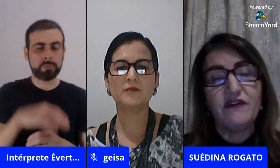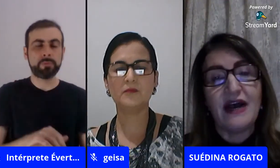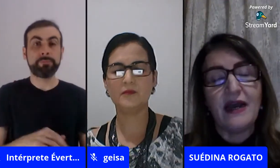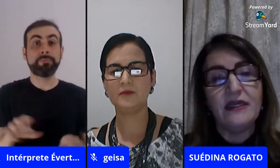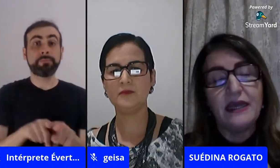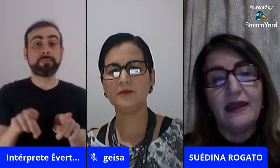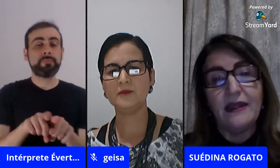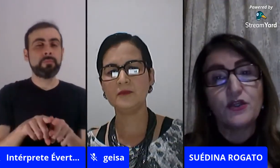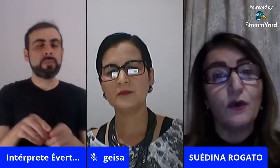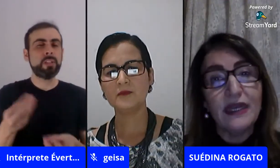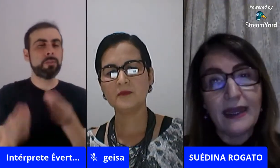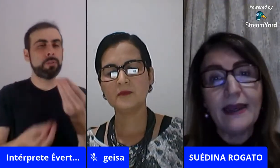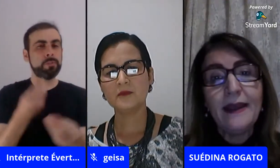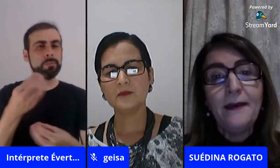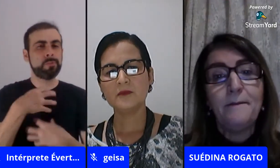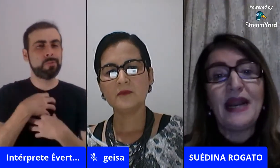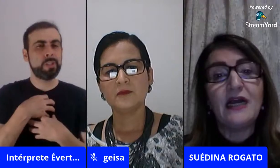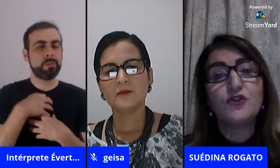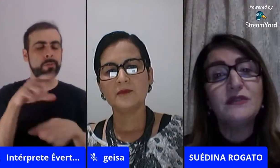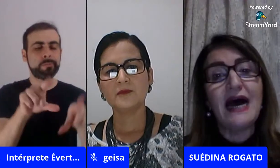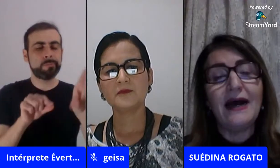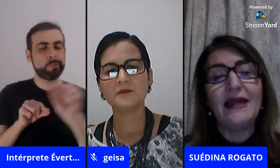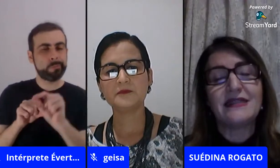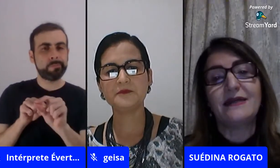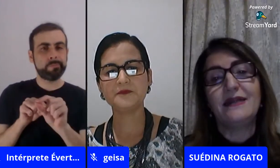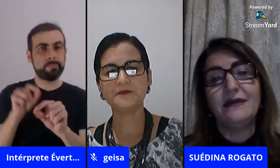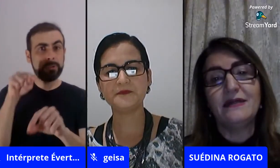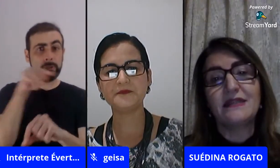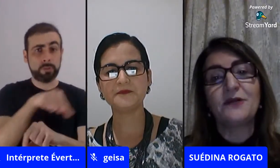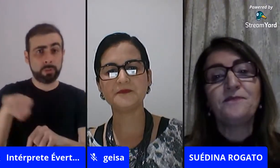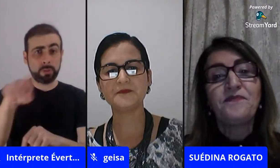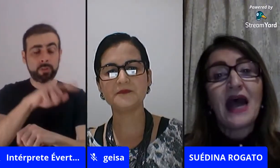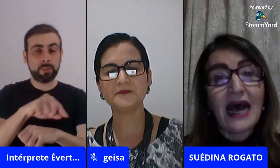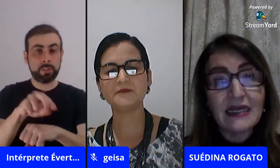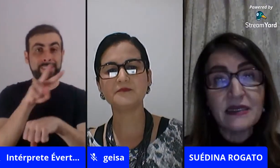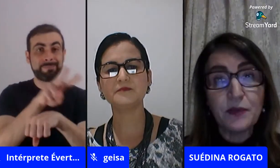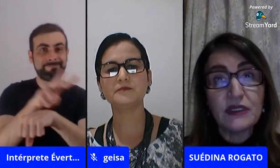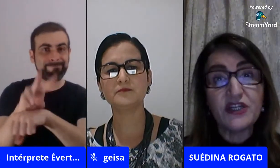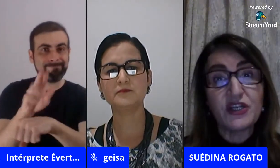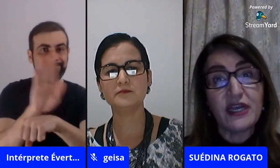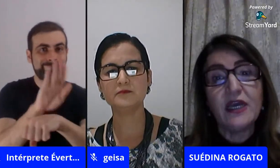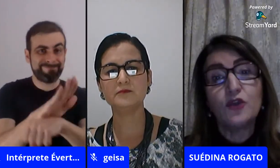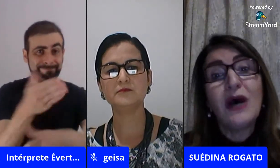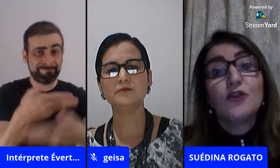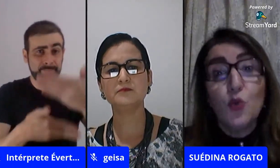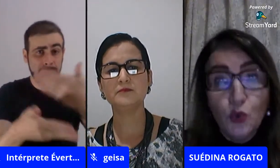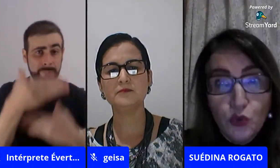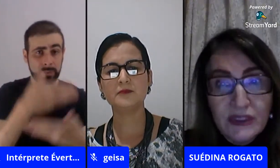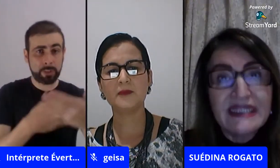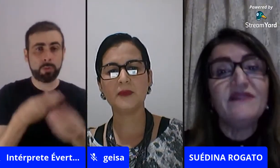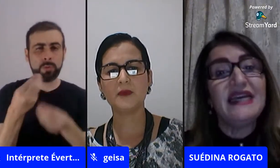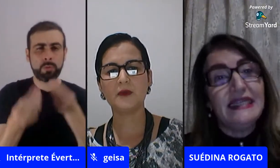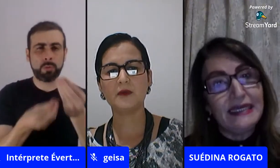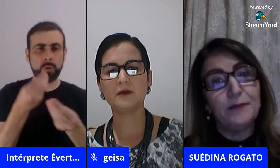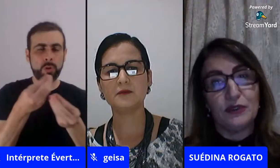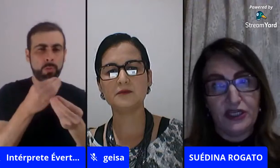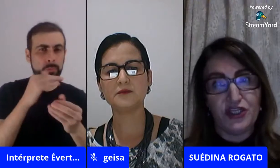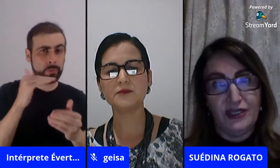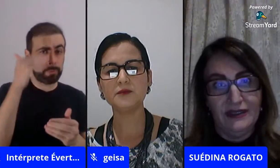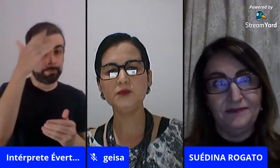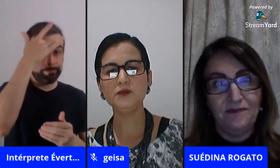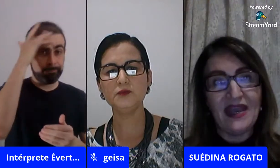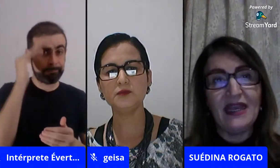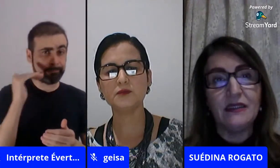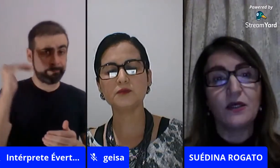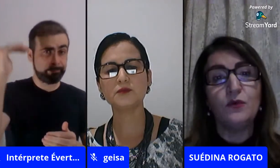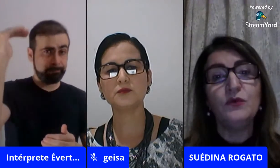recurso que a gente vai escolher para ajudar essa criança a se proteger do adulto que deveria